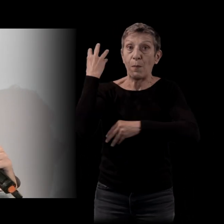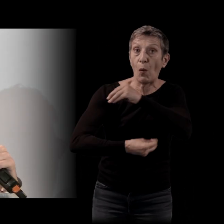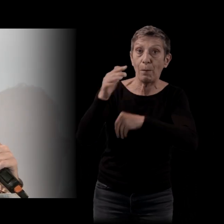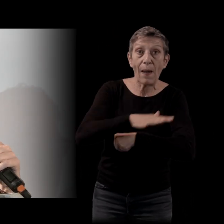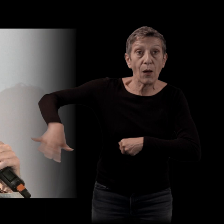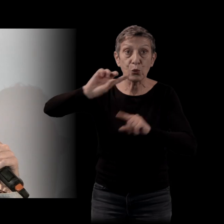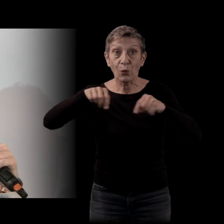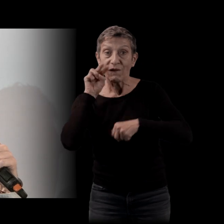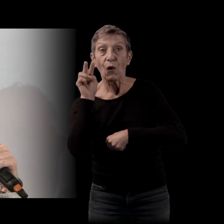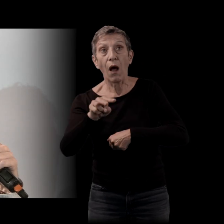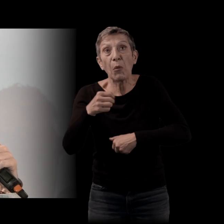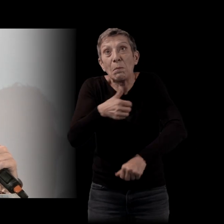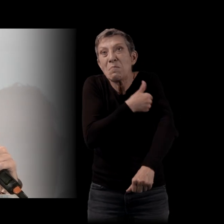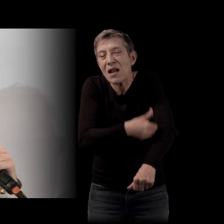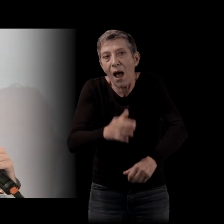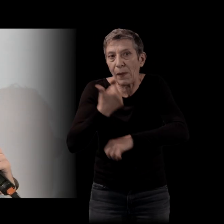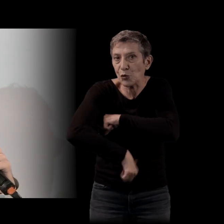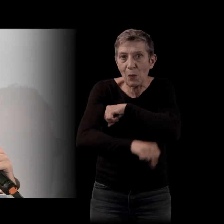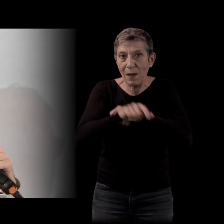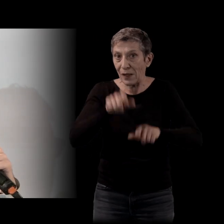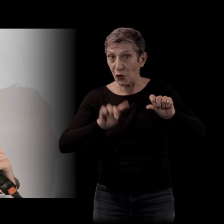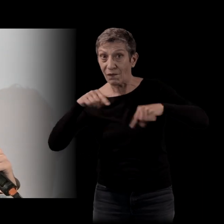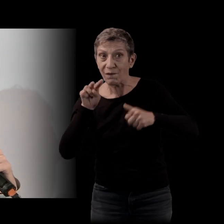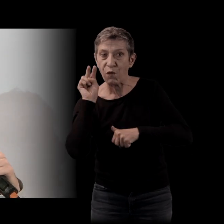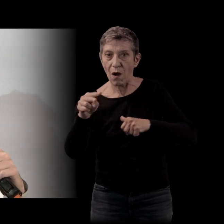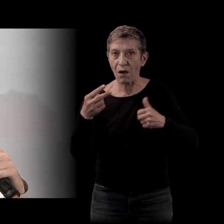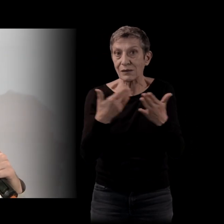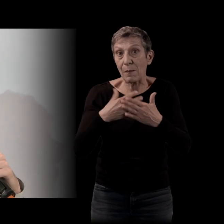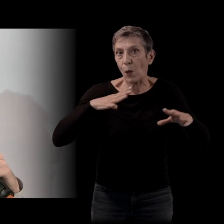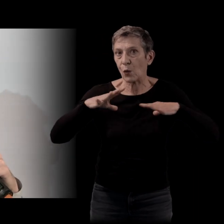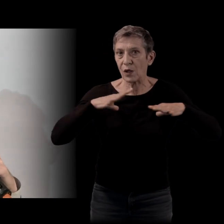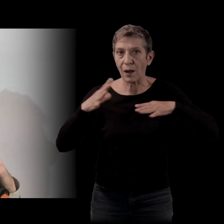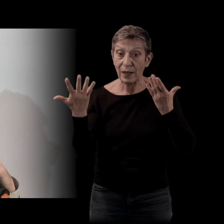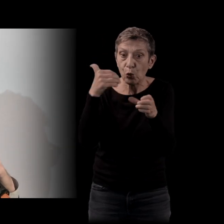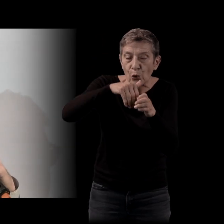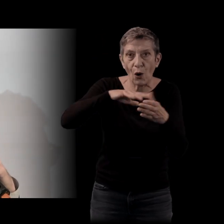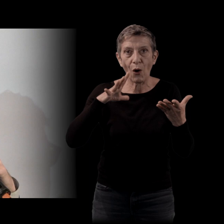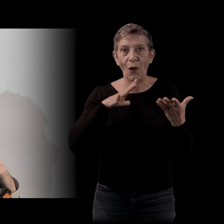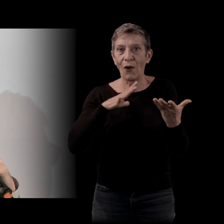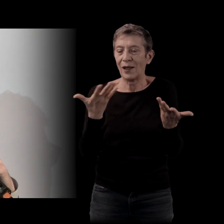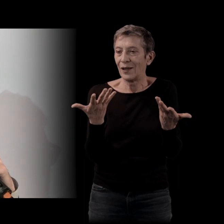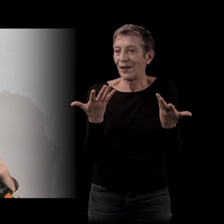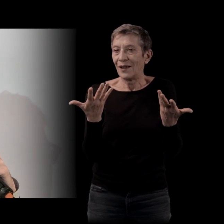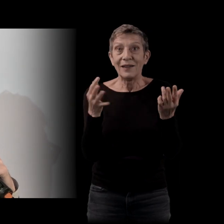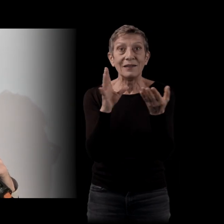et qui en même temps délivrait des leçons de vie et avait atteint une sophistication esthétique